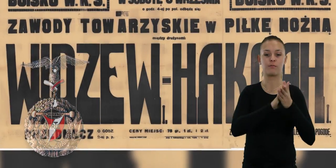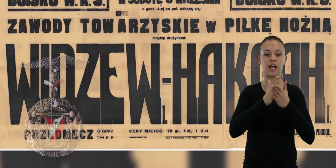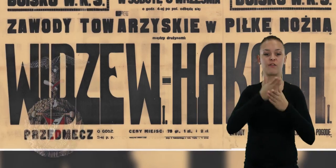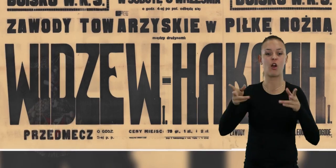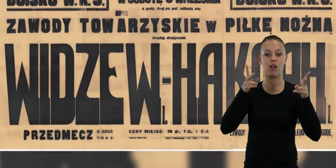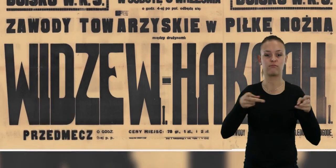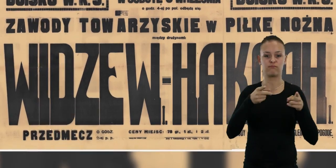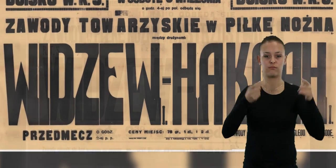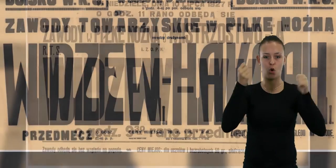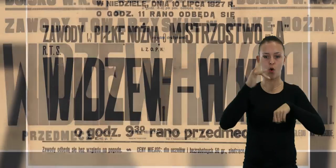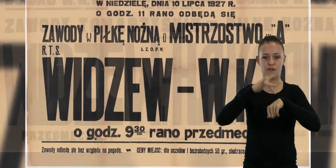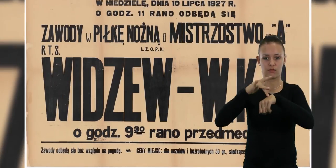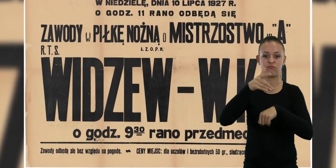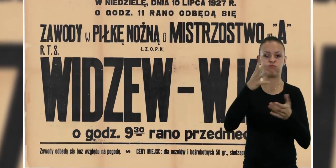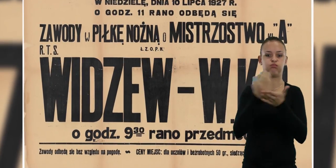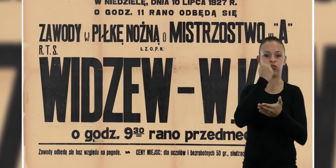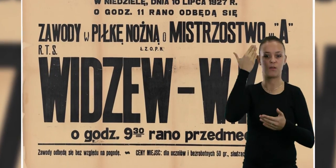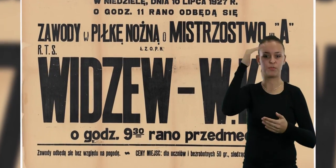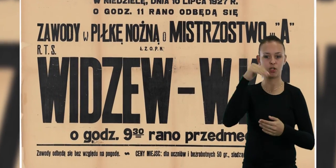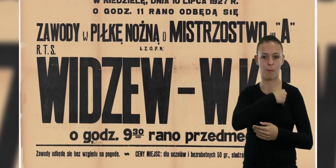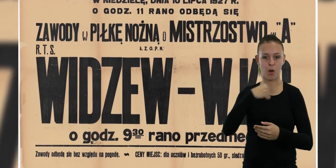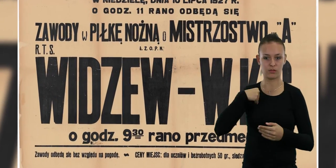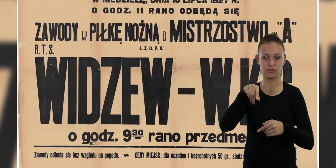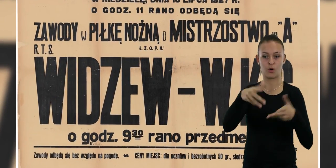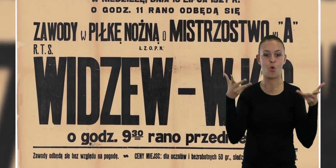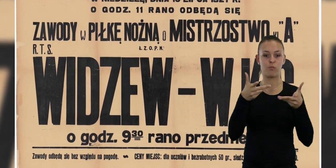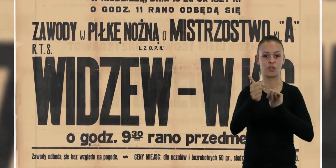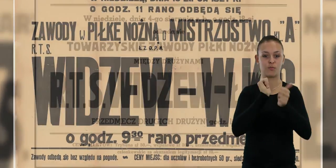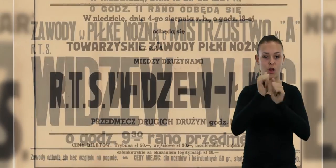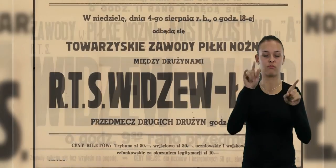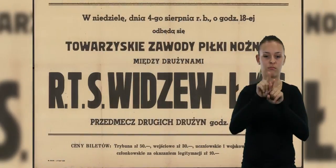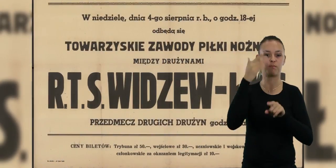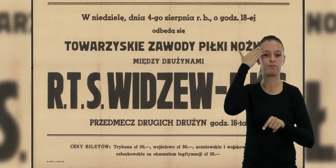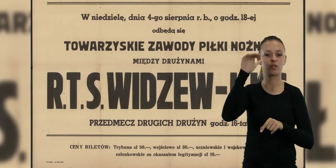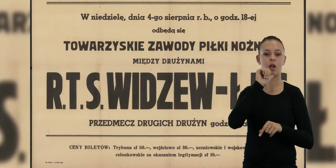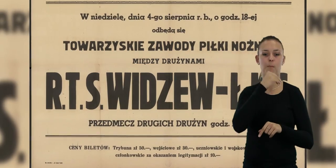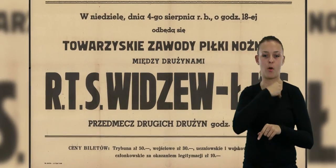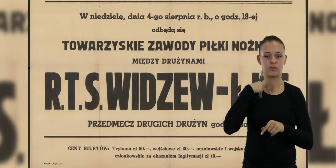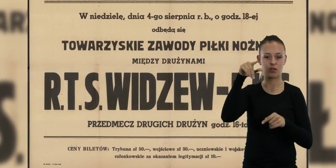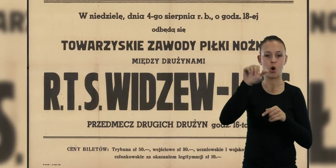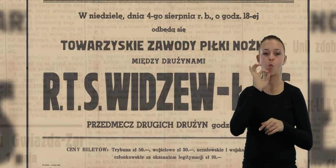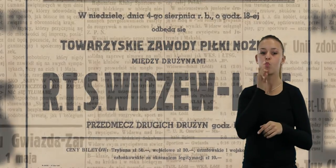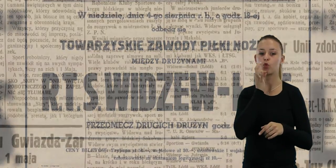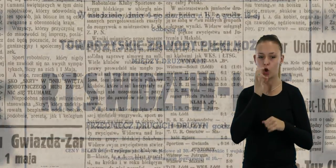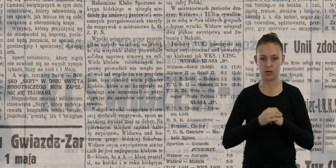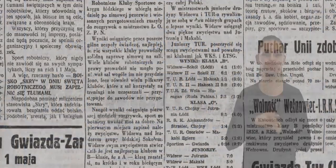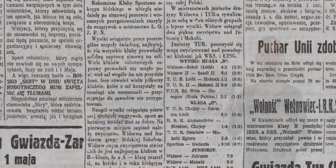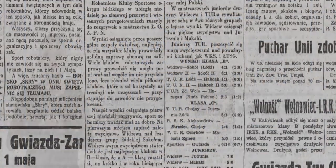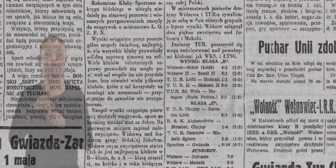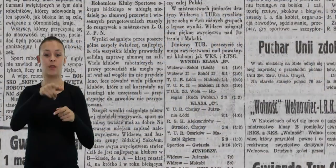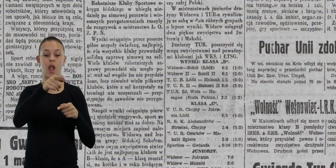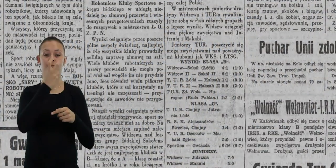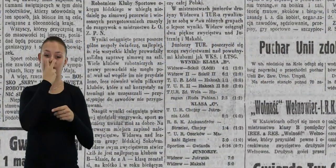międzywojennych odnosiło ono sukcesy w Mistrzostwach Polski Robotniczych Klubów Sportowych i Mistrzostwach Polski Juniorów.